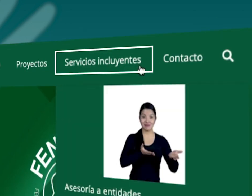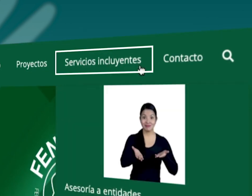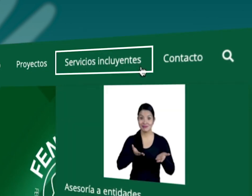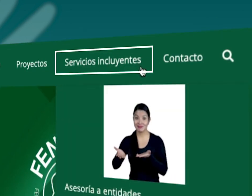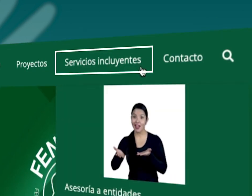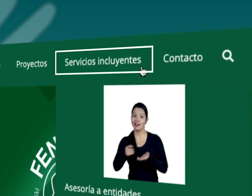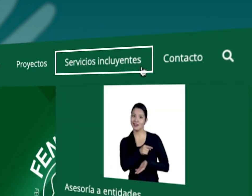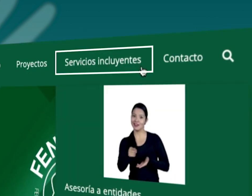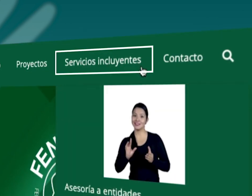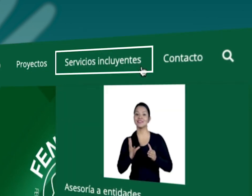Servicios incluyentes.